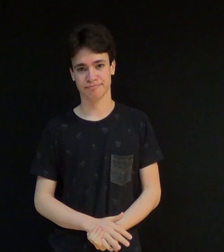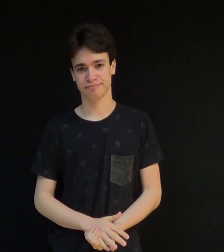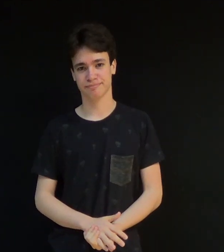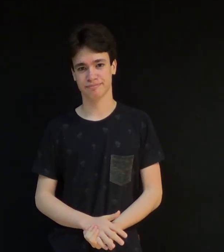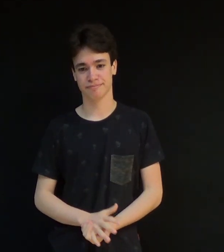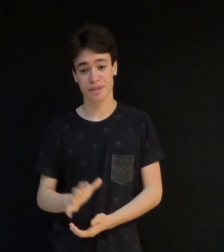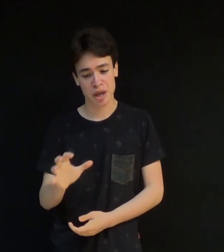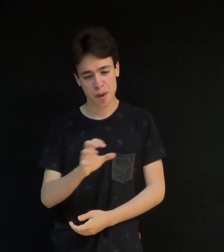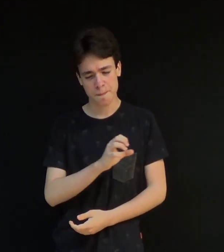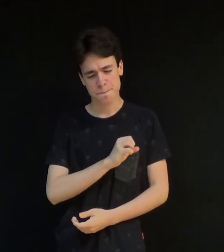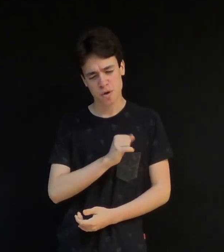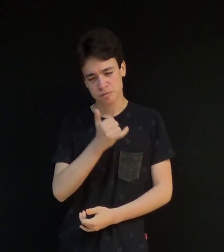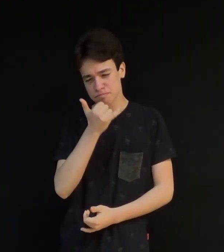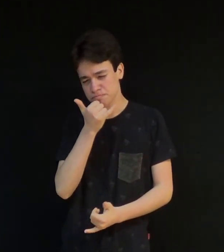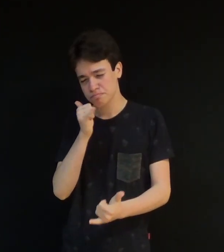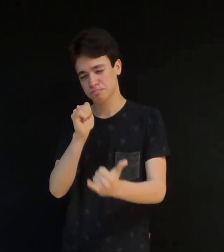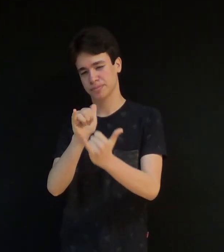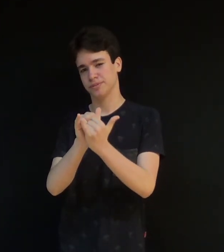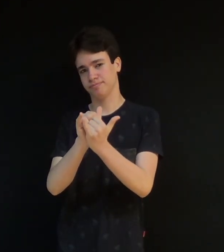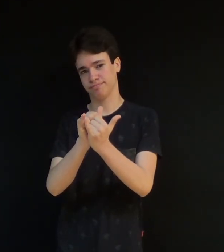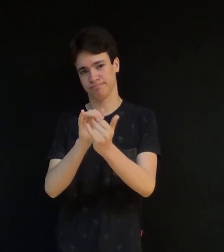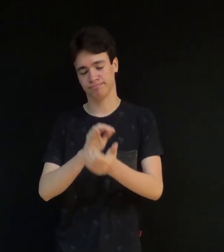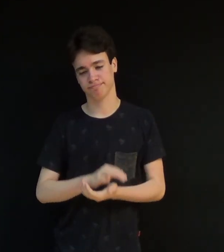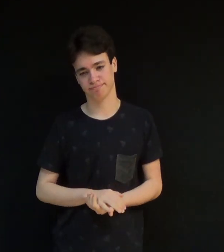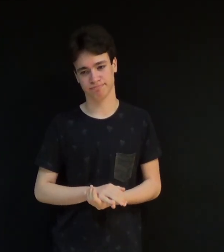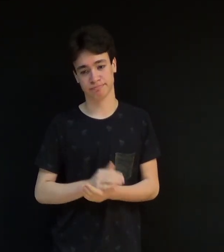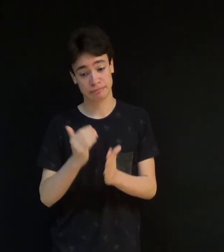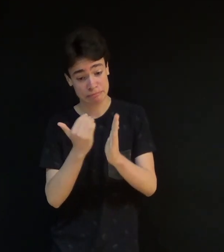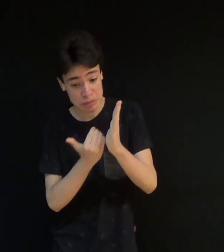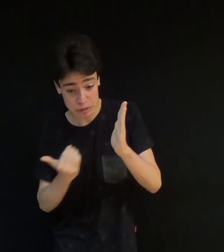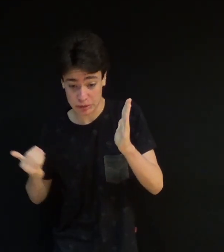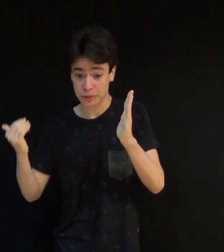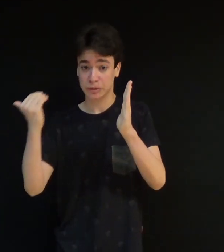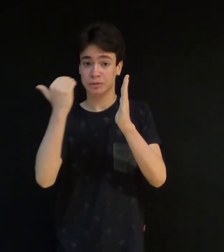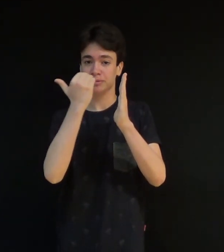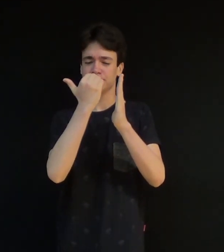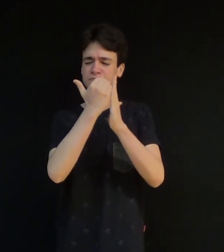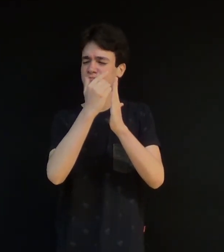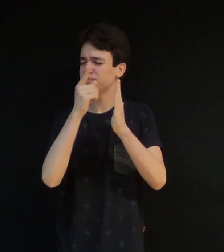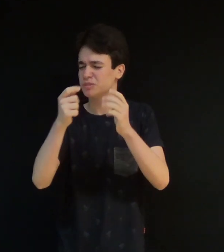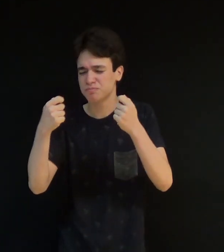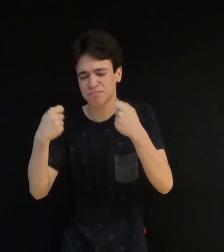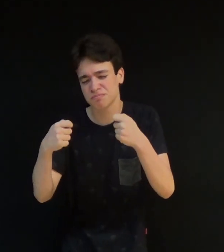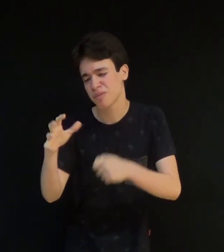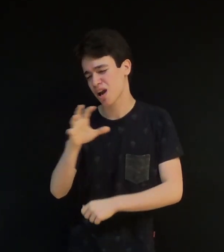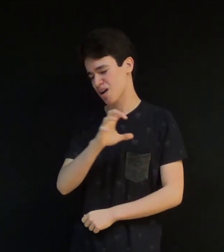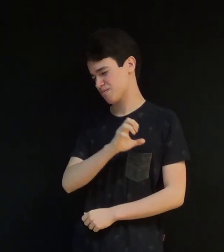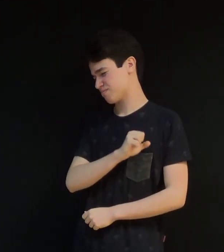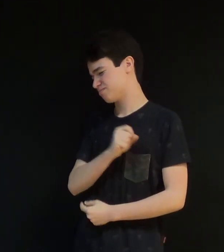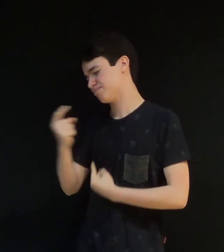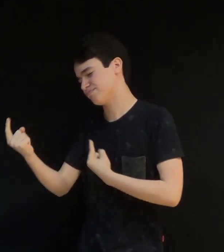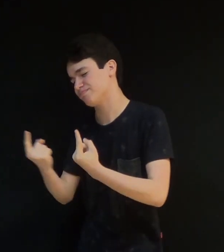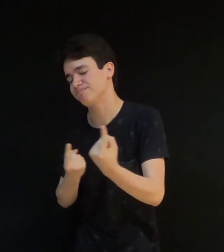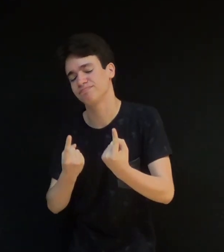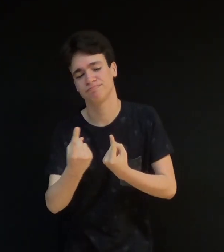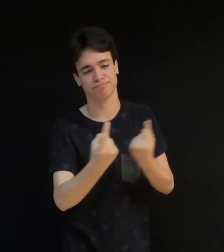Amor perdoador. Sobretudo, amem-se sinceramente uns aos outros, porque o amor perdoa muitíssimos